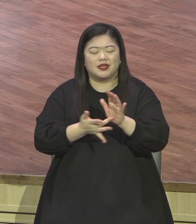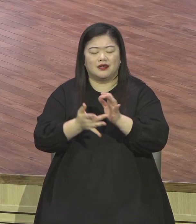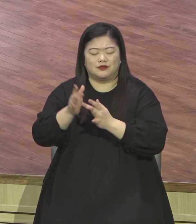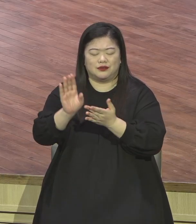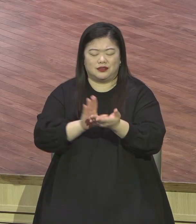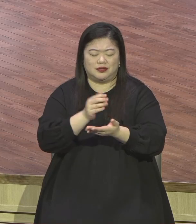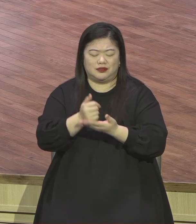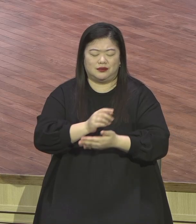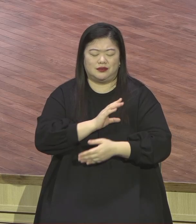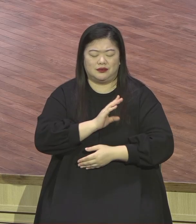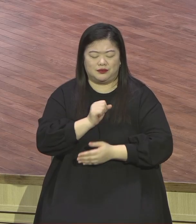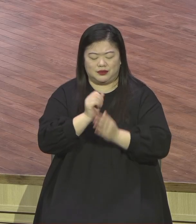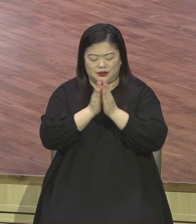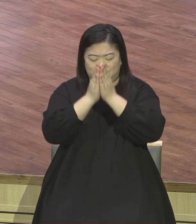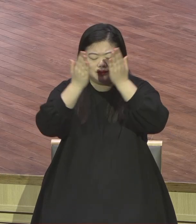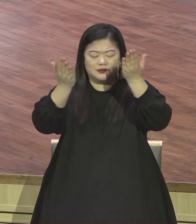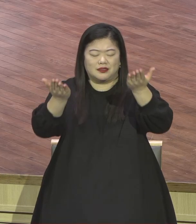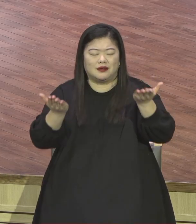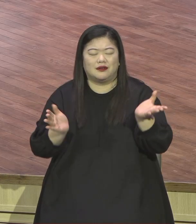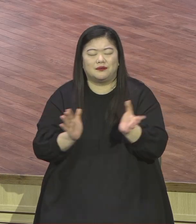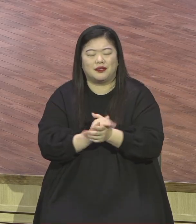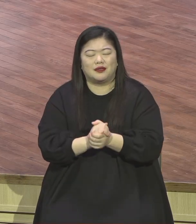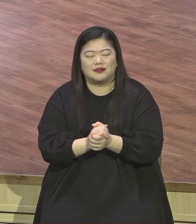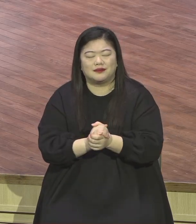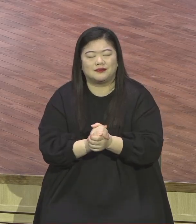손을 받들어 기도합니다 아멘 참 참 감사합니다.